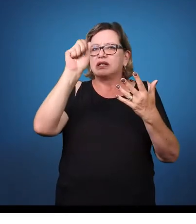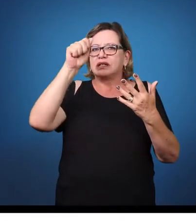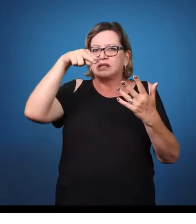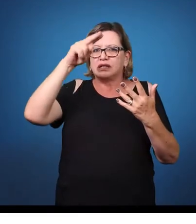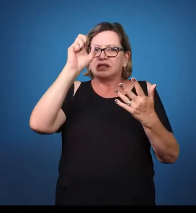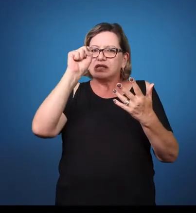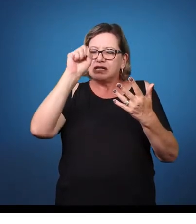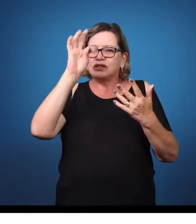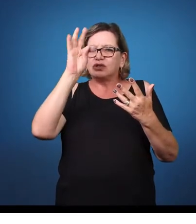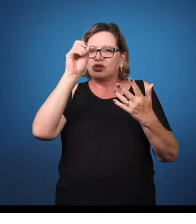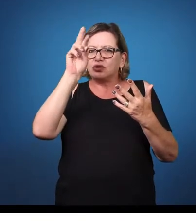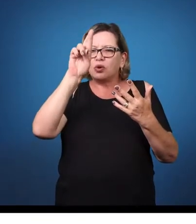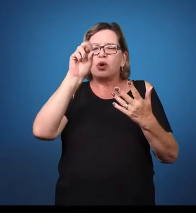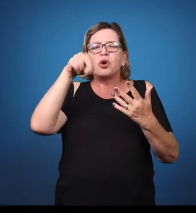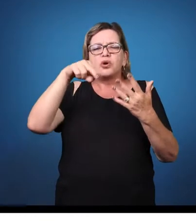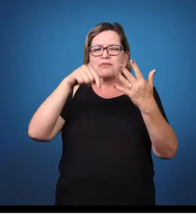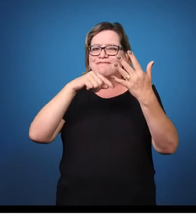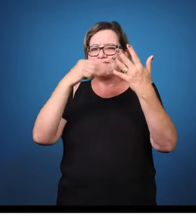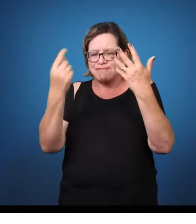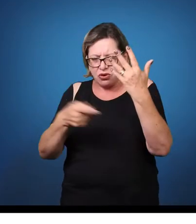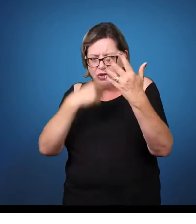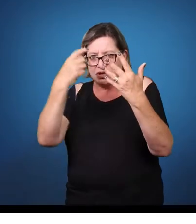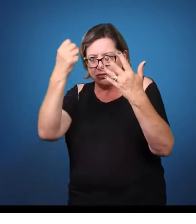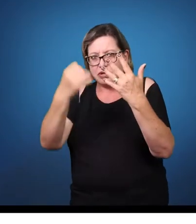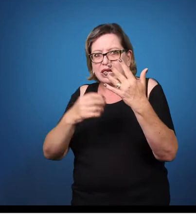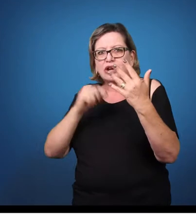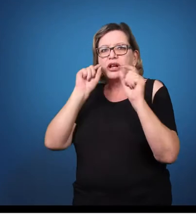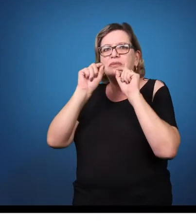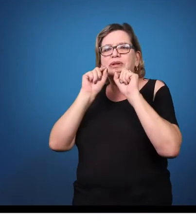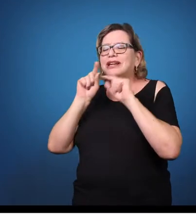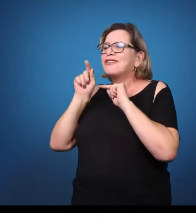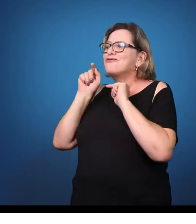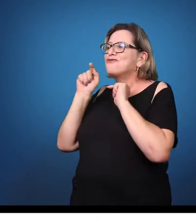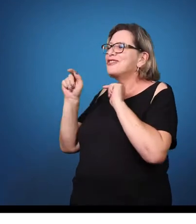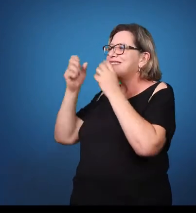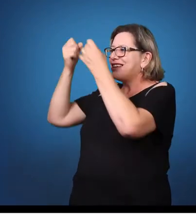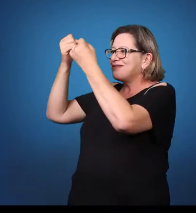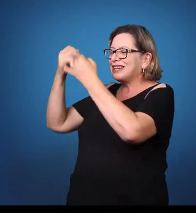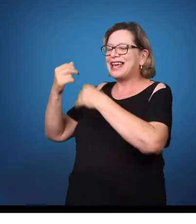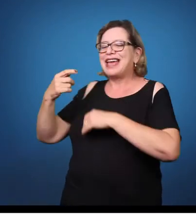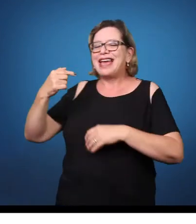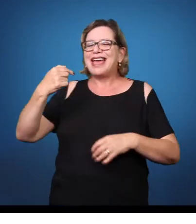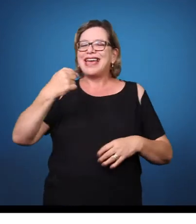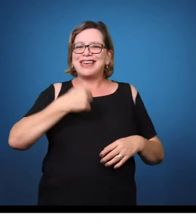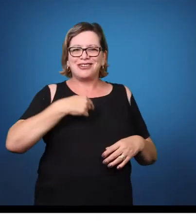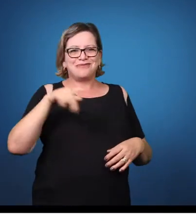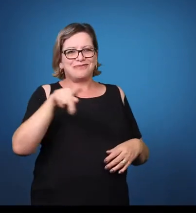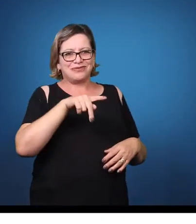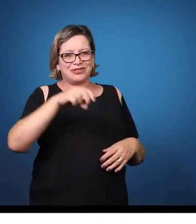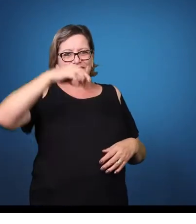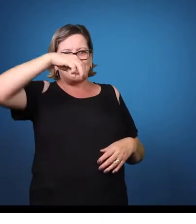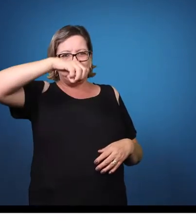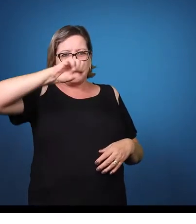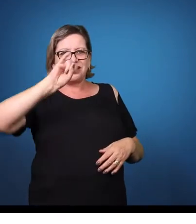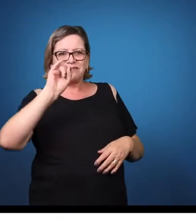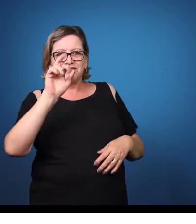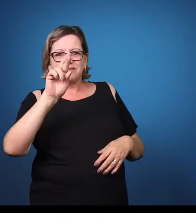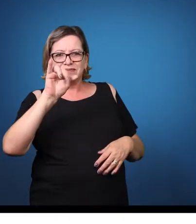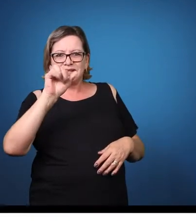Miriam Bedim Godoy? Bom, eu sou a professora Miriam, trabalho com educação já há 30 anos,